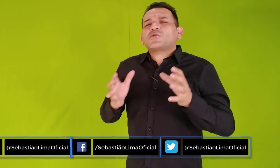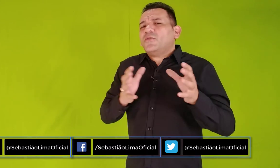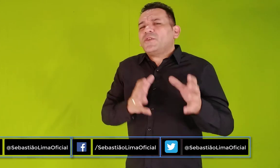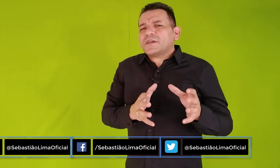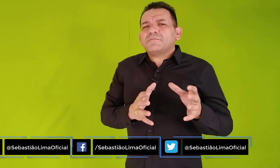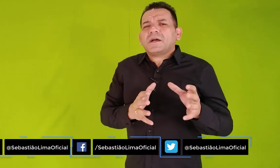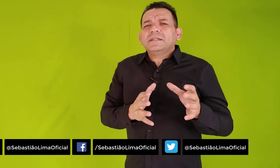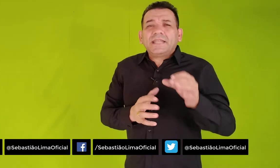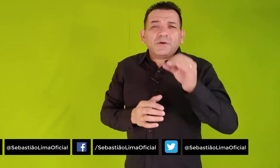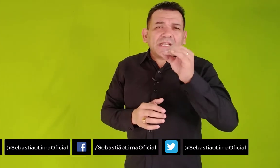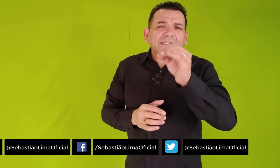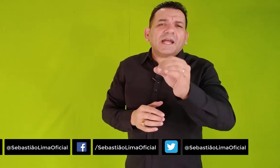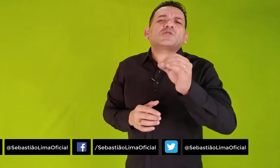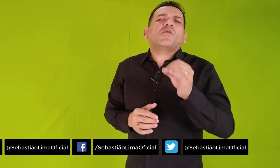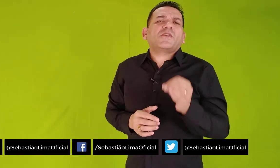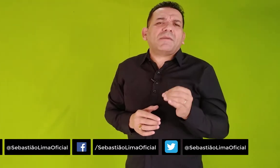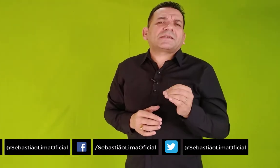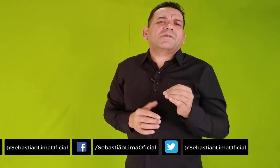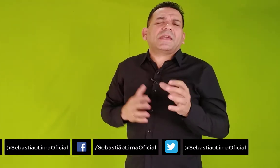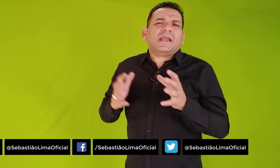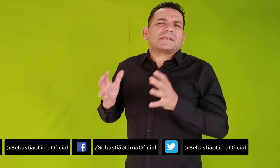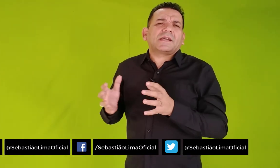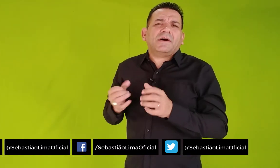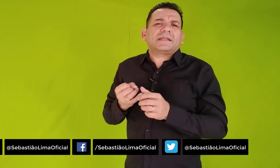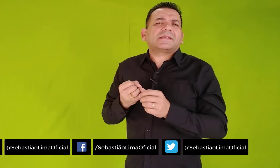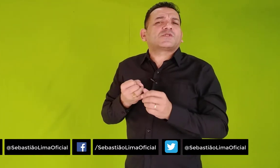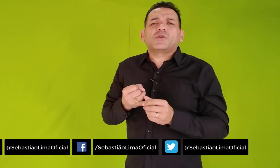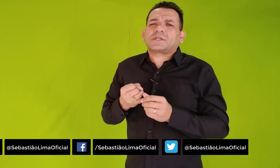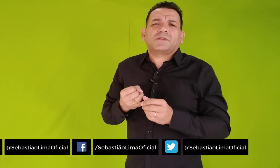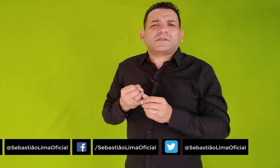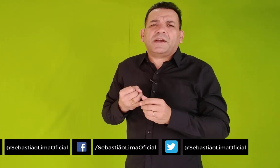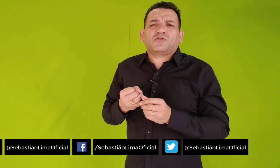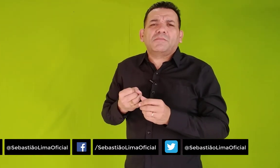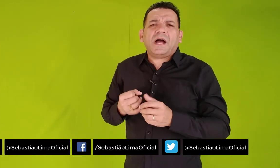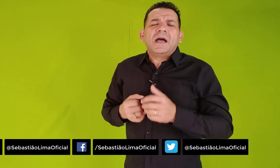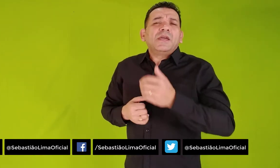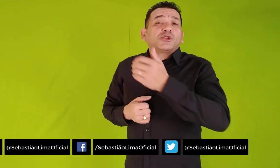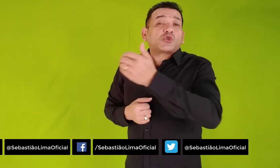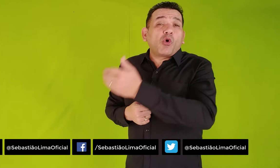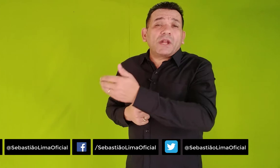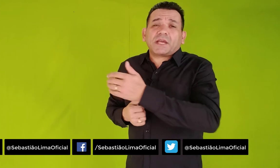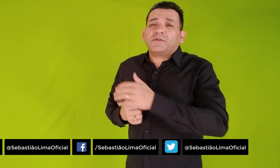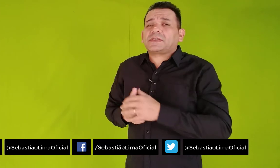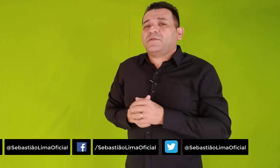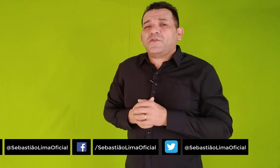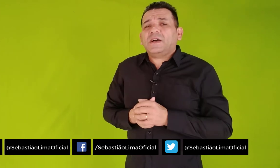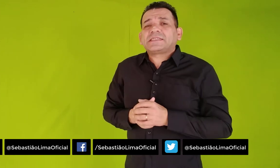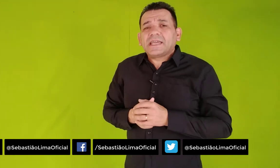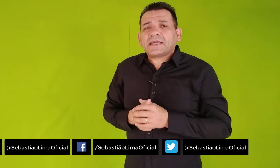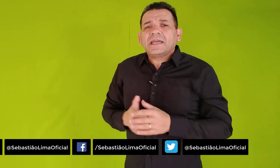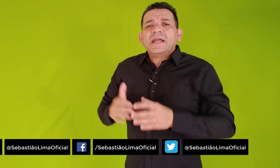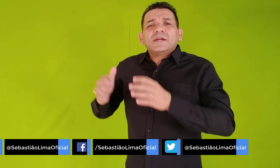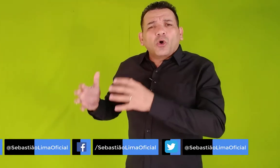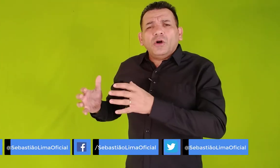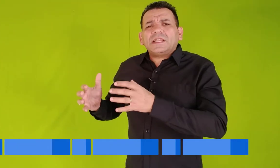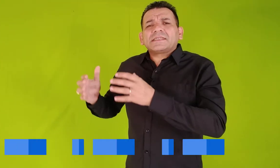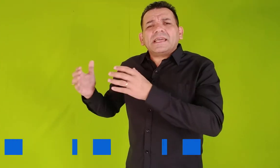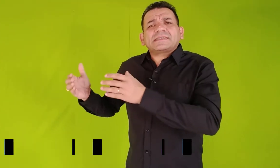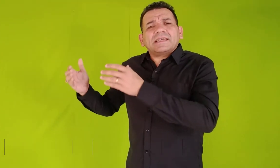confirma. Deus traz confirmação em relação a decisões que você vai tomar, escolha que você vai fazer. Todas essas